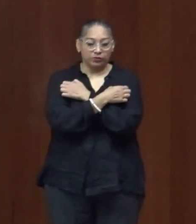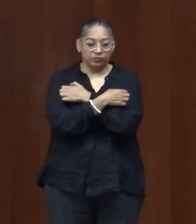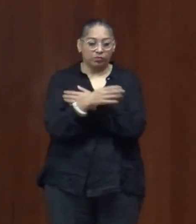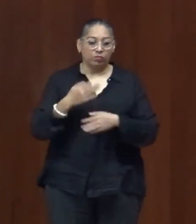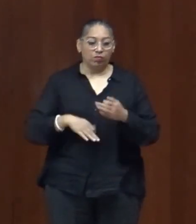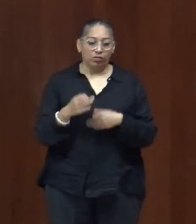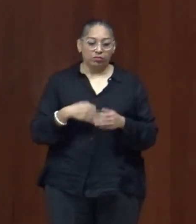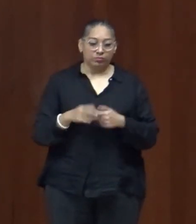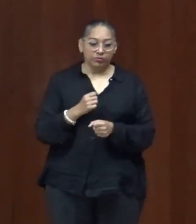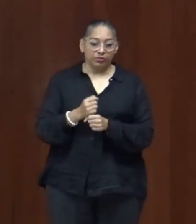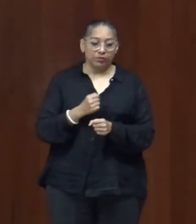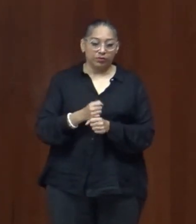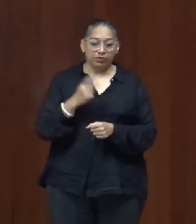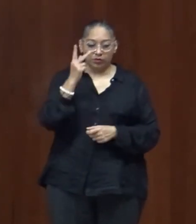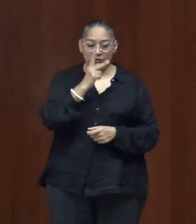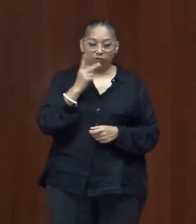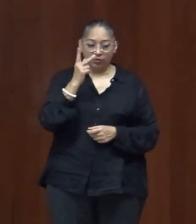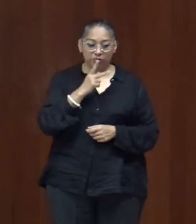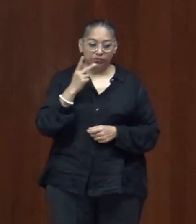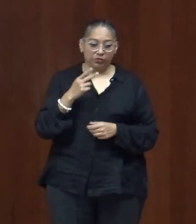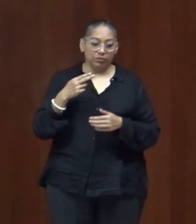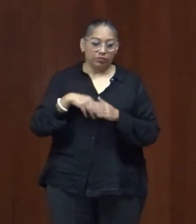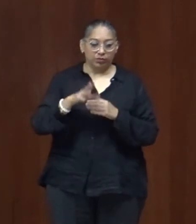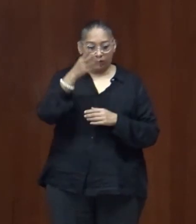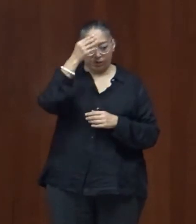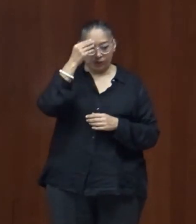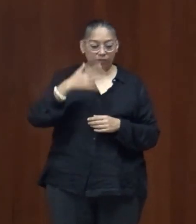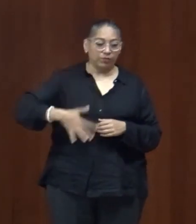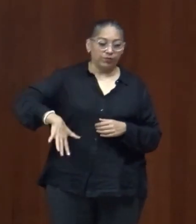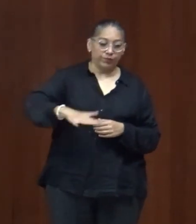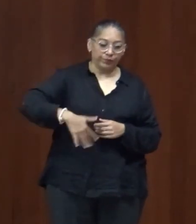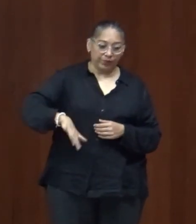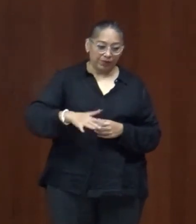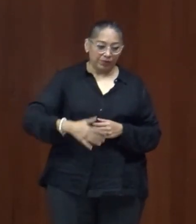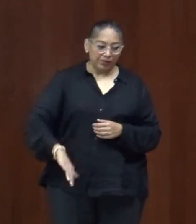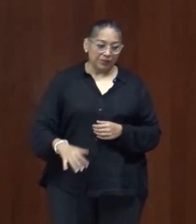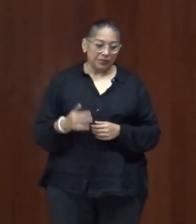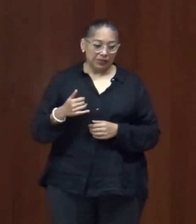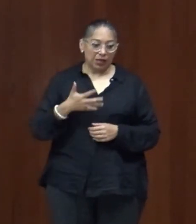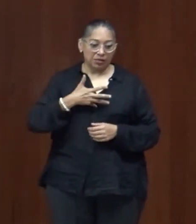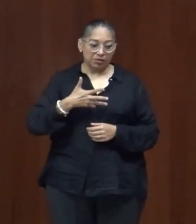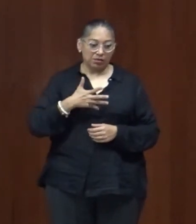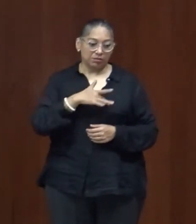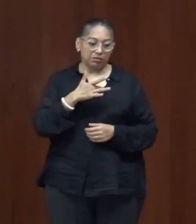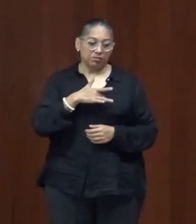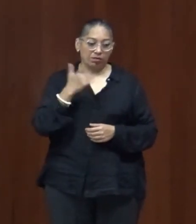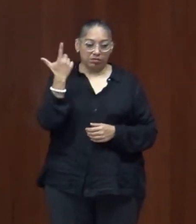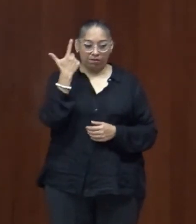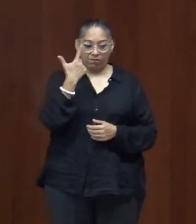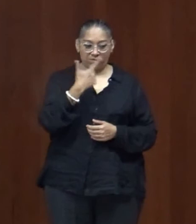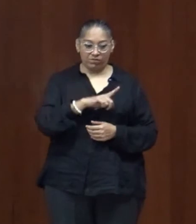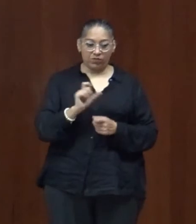pedagógicas sobre las ubicaciones y localizaciones de todos estos espacios malestares y problemas que tenemos